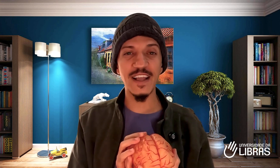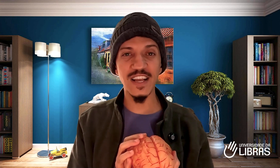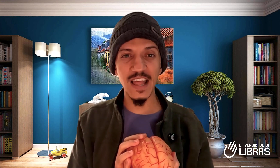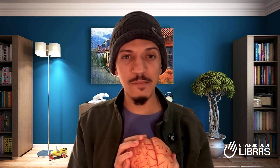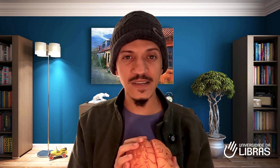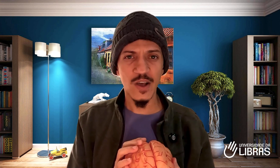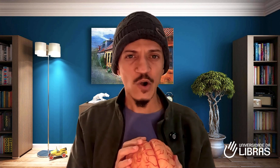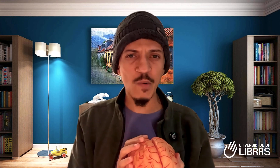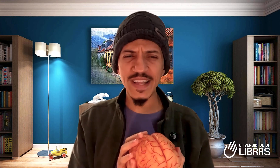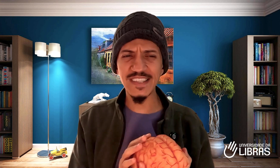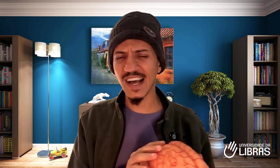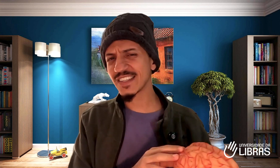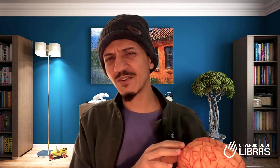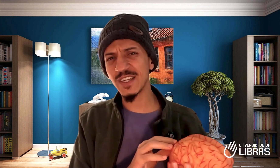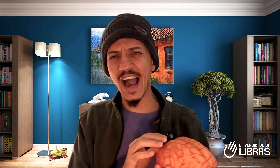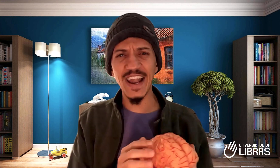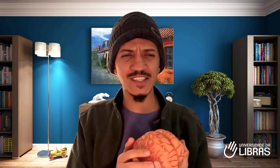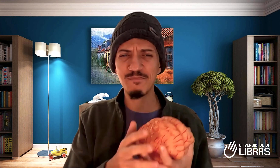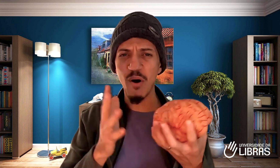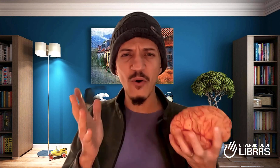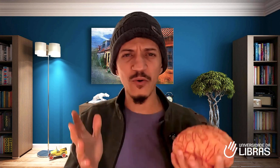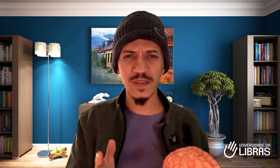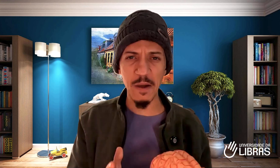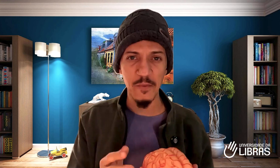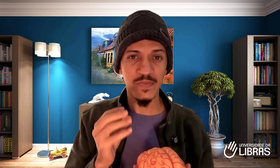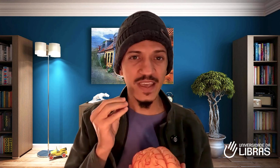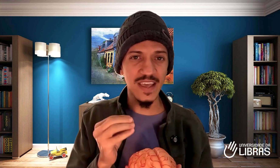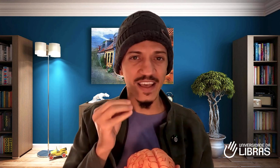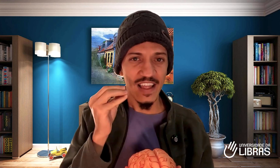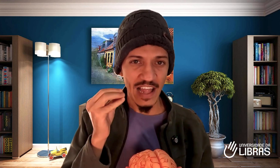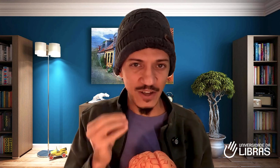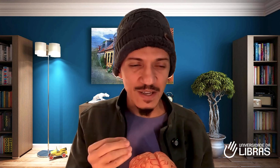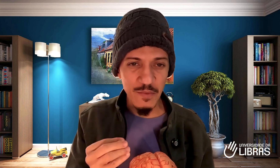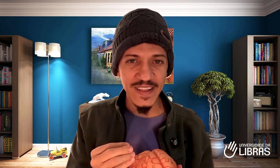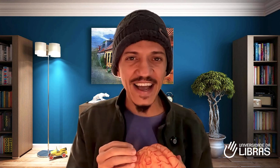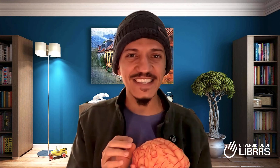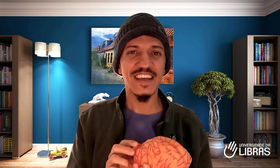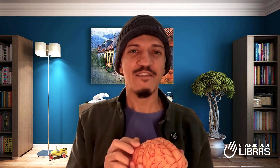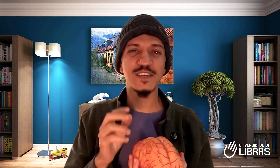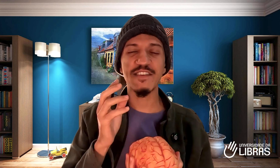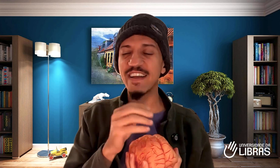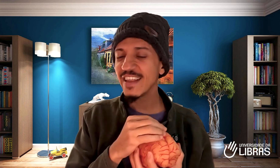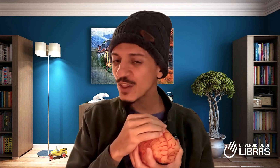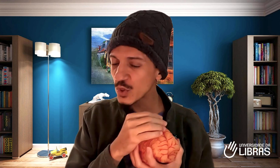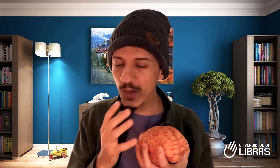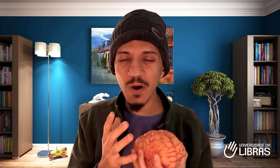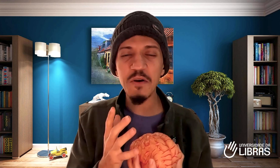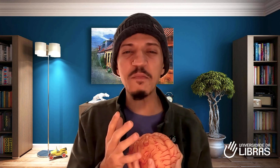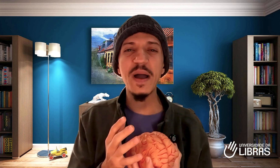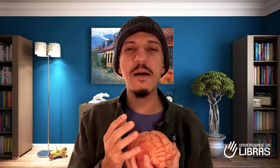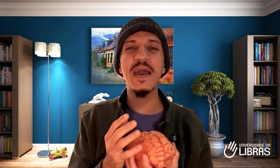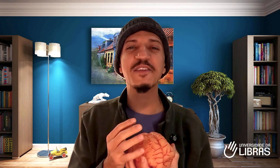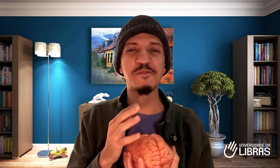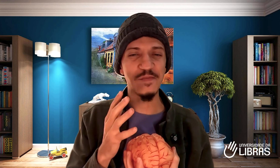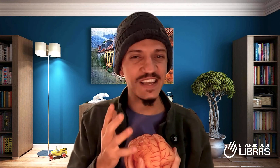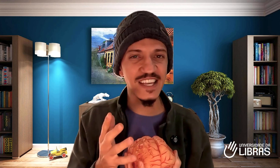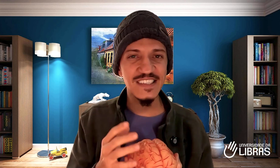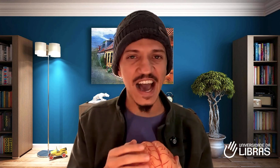em Libras com uma dedicação diária de pouco tempo. E, na nossa abordagem, você vai ter todo o acompanhamento necessário